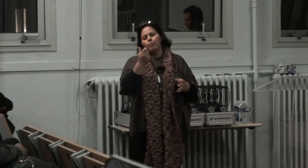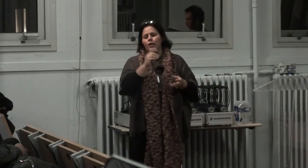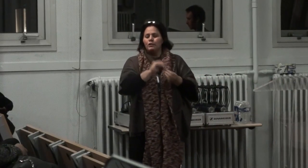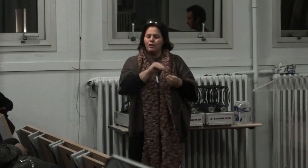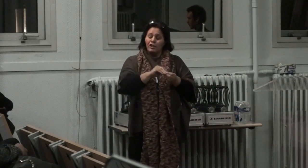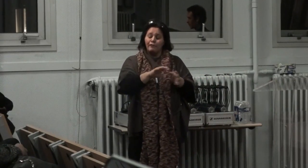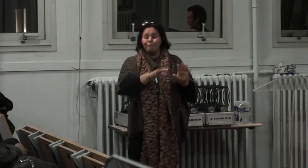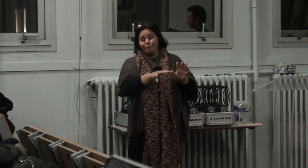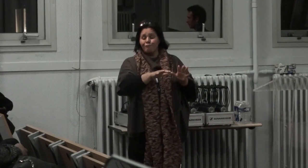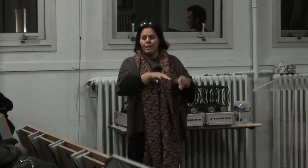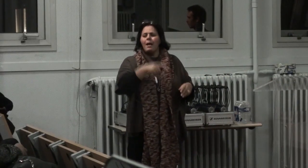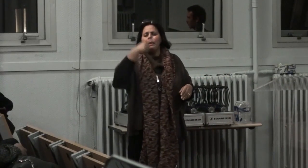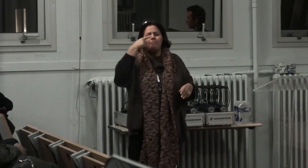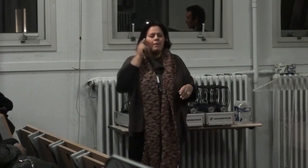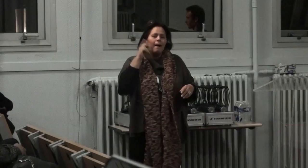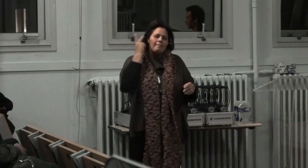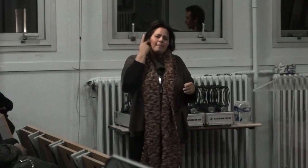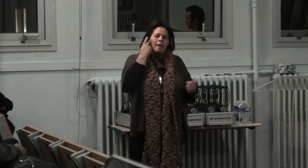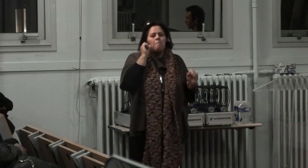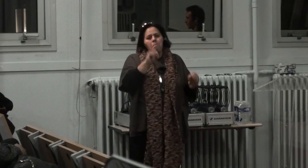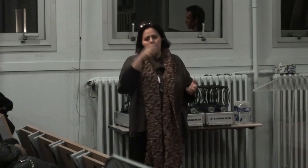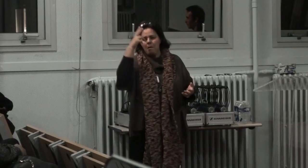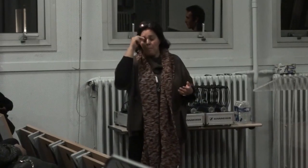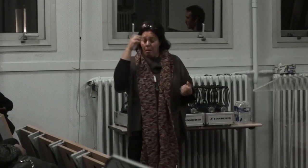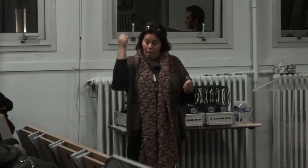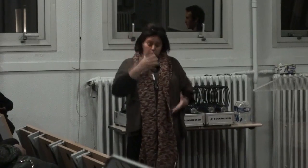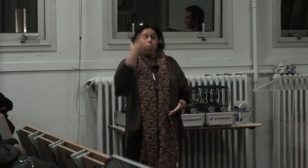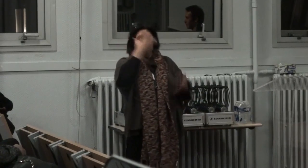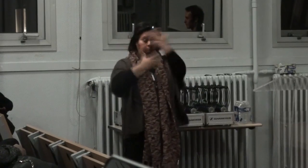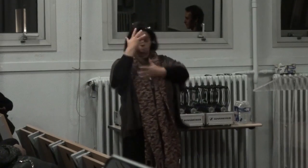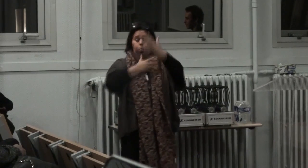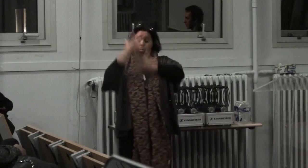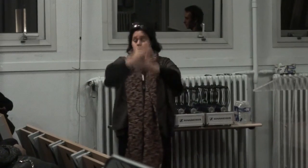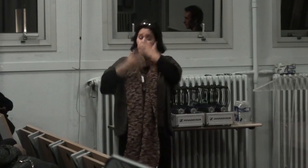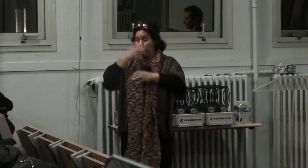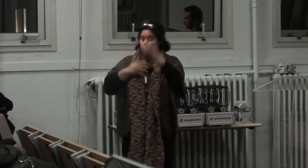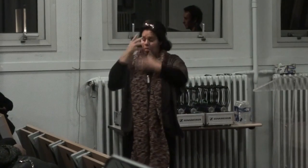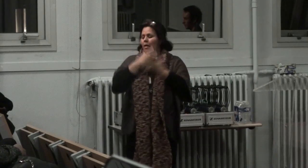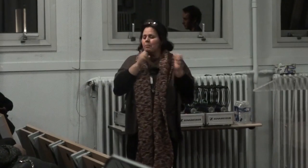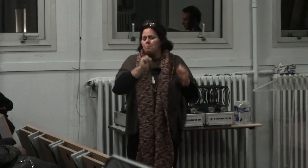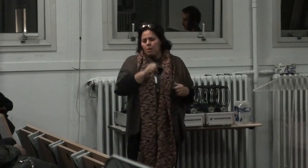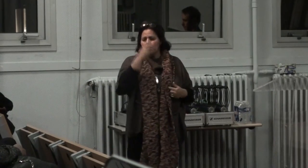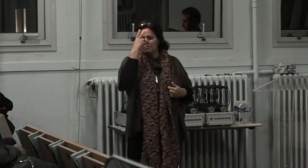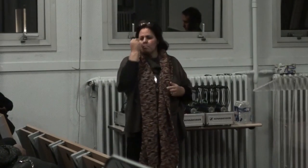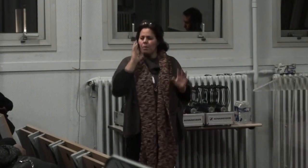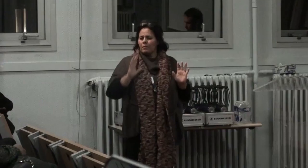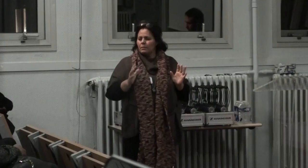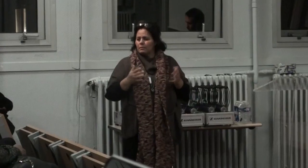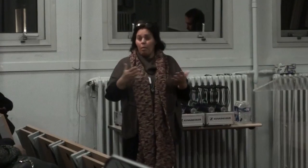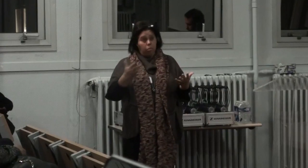professionnels entendants après les parents entendants bon ils sont déroutés forcément à l'annonce alors